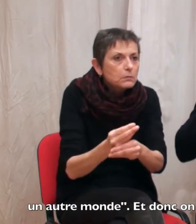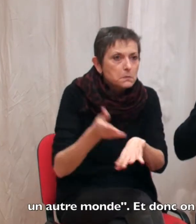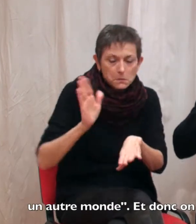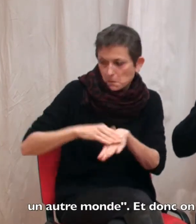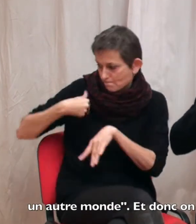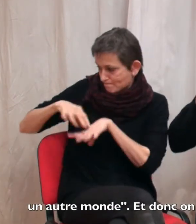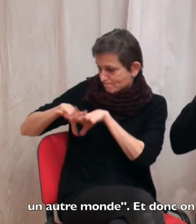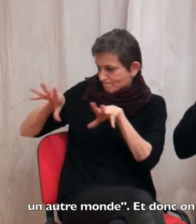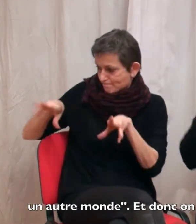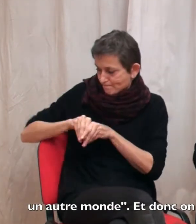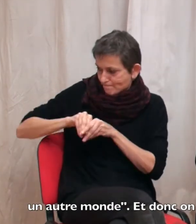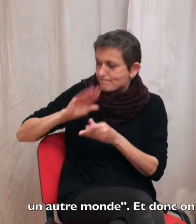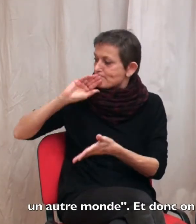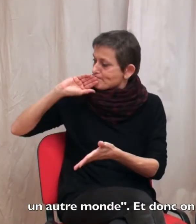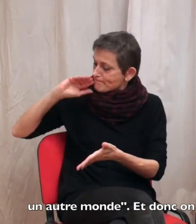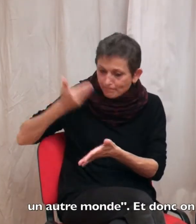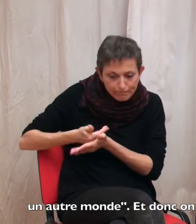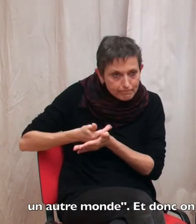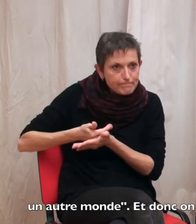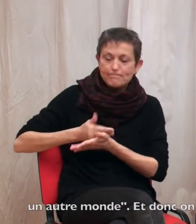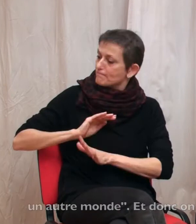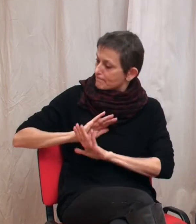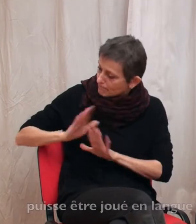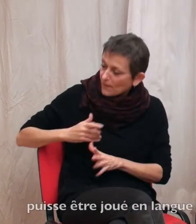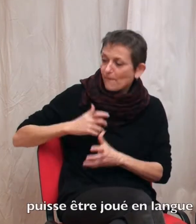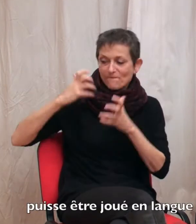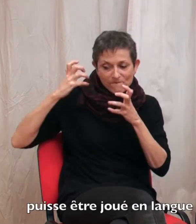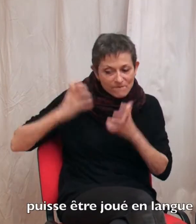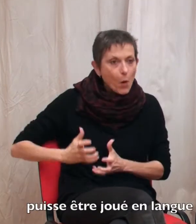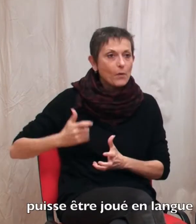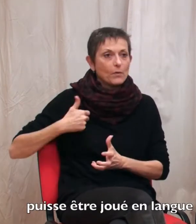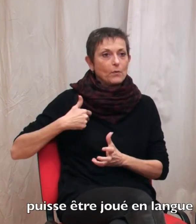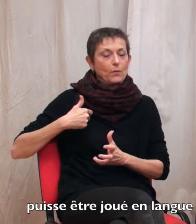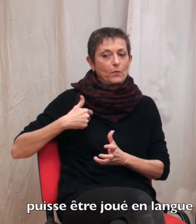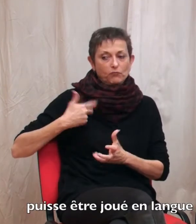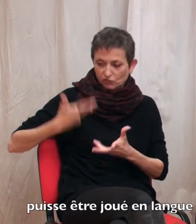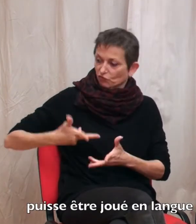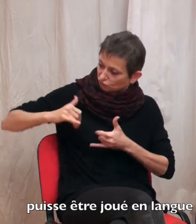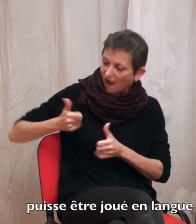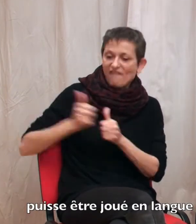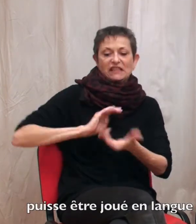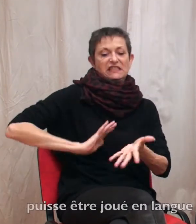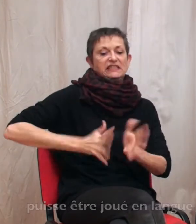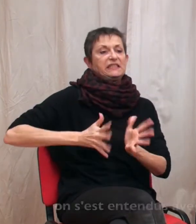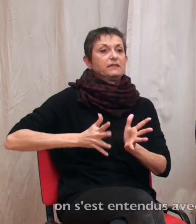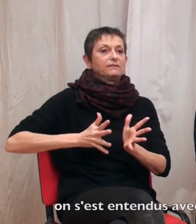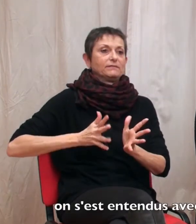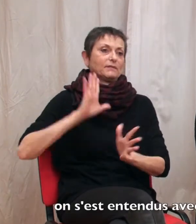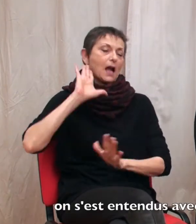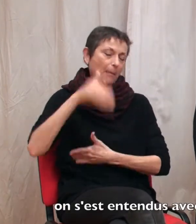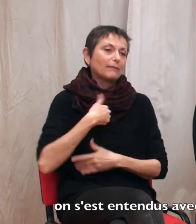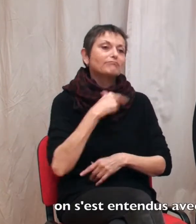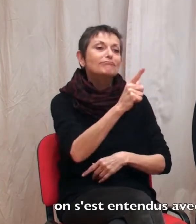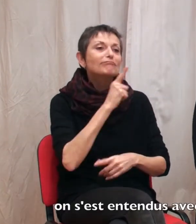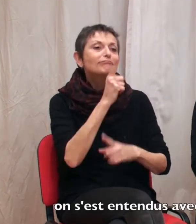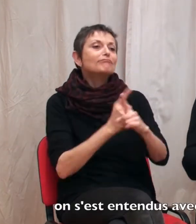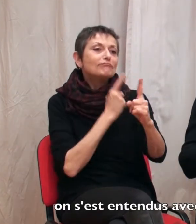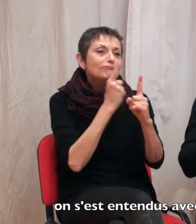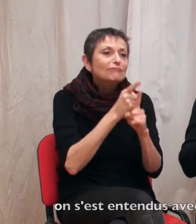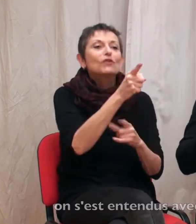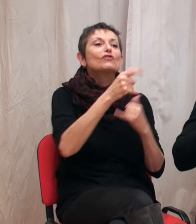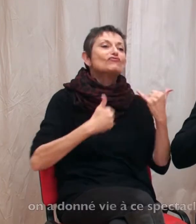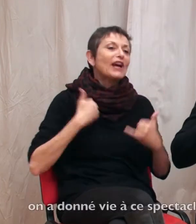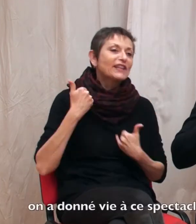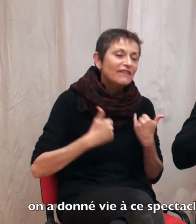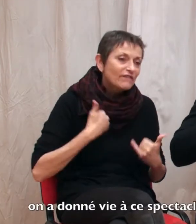décidé de faire en sorte que ce spectacle puisse être joué en longue décennie. Et donc après on s'est entendu avec toi, avec